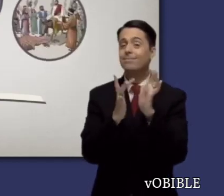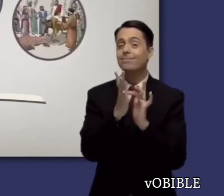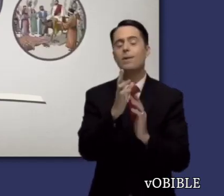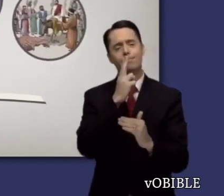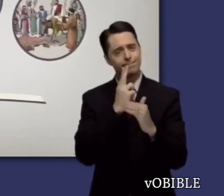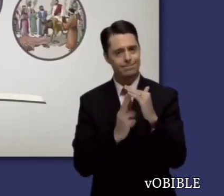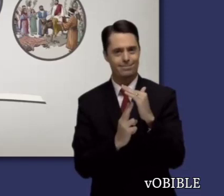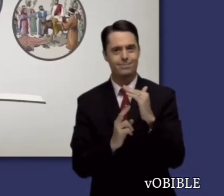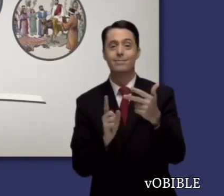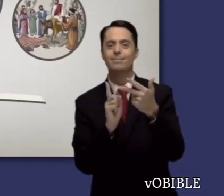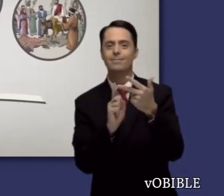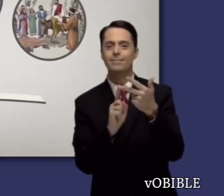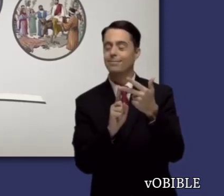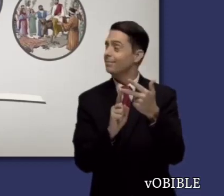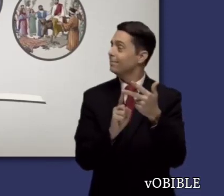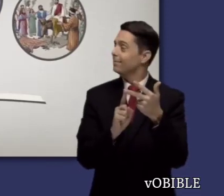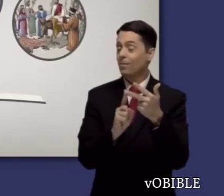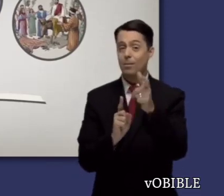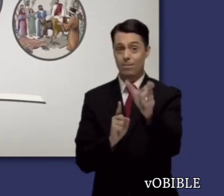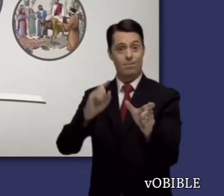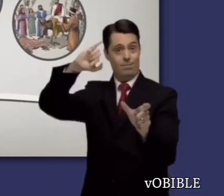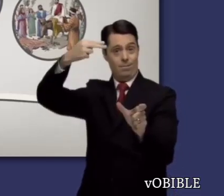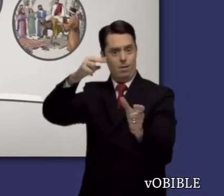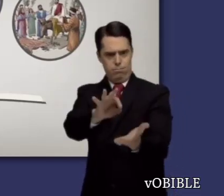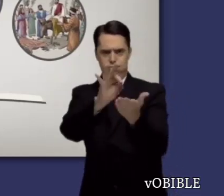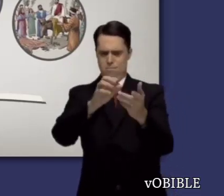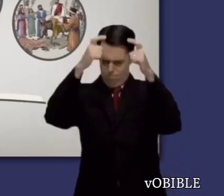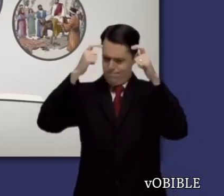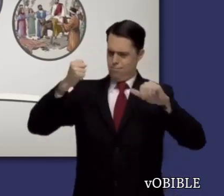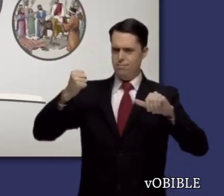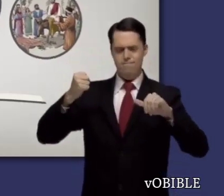y en su papel como Mesías, el Rey del Reino de Dios.